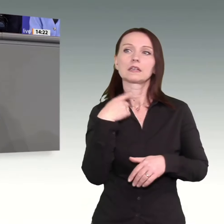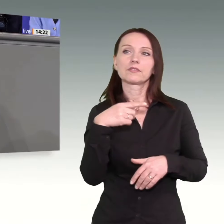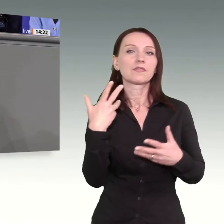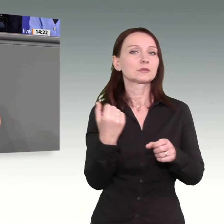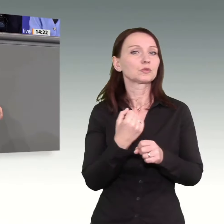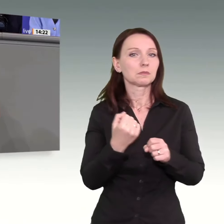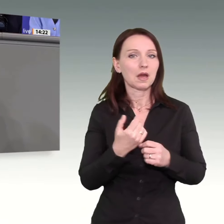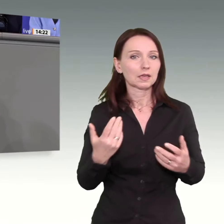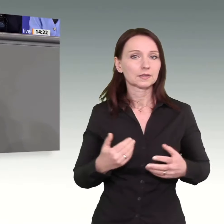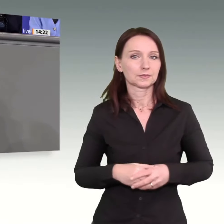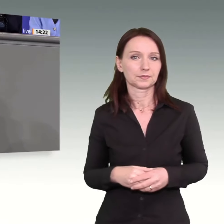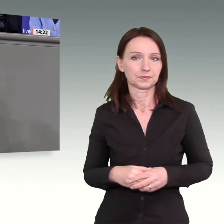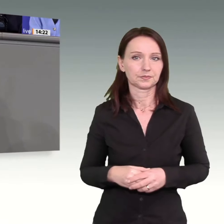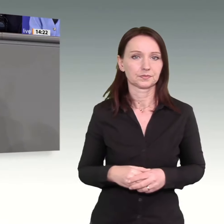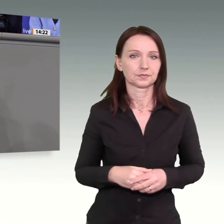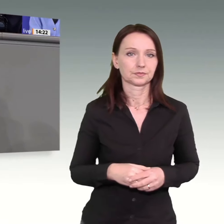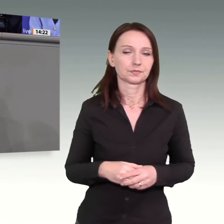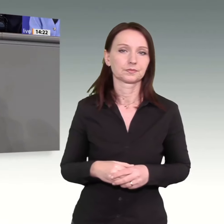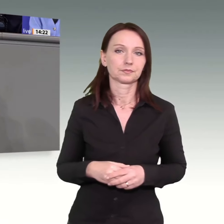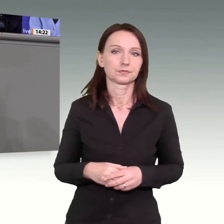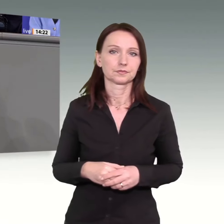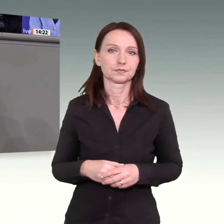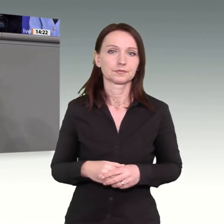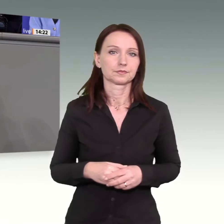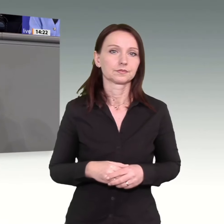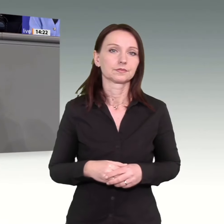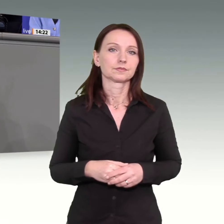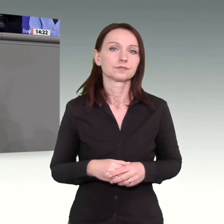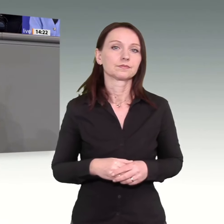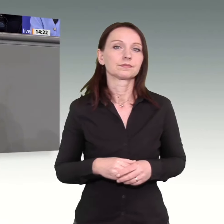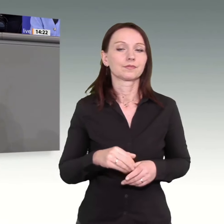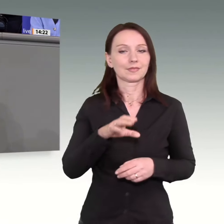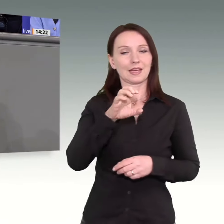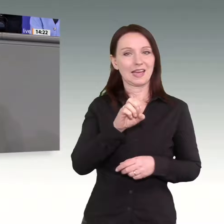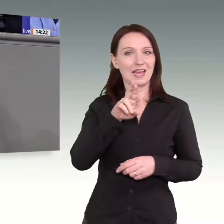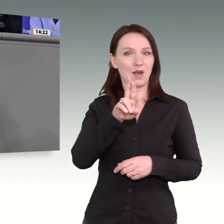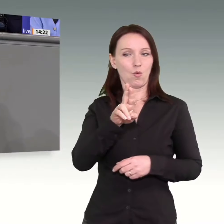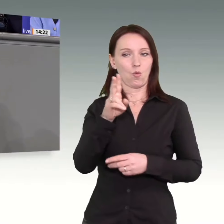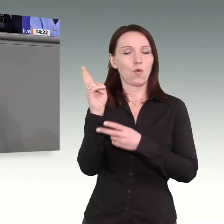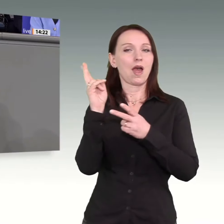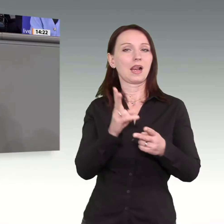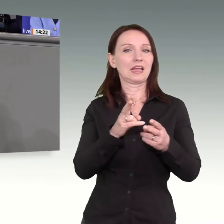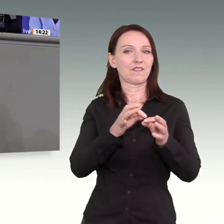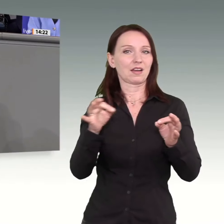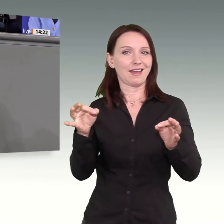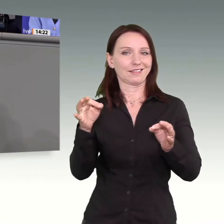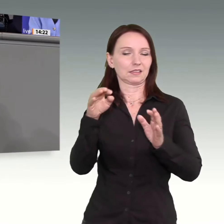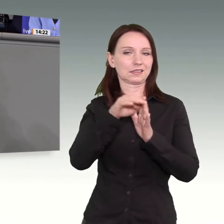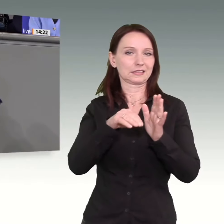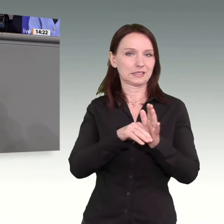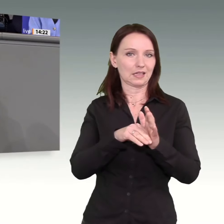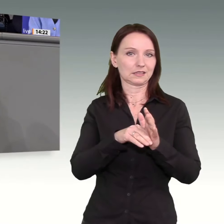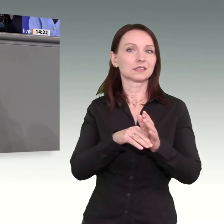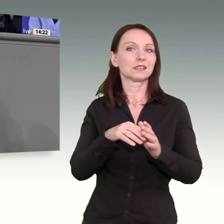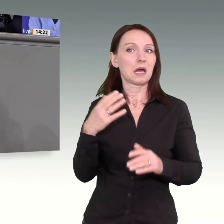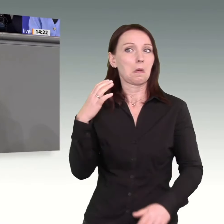Wir brauchen eine Entlastung durch die zusätzliche Belastung des EU-Lieferkettengesetzes. Wir brauchen ein